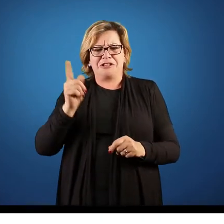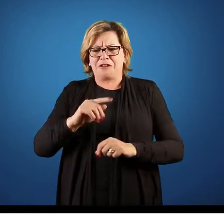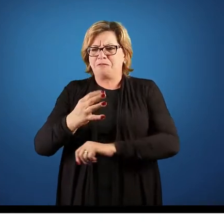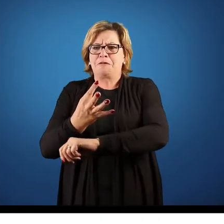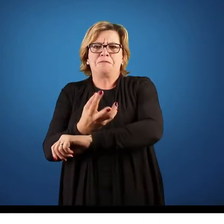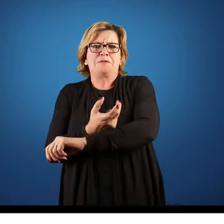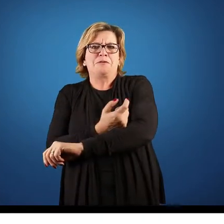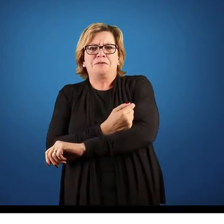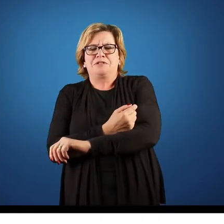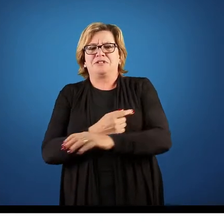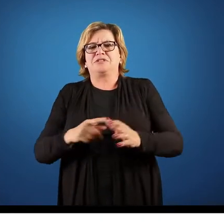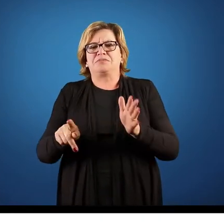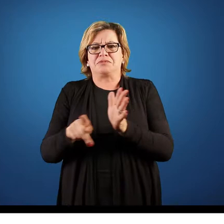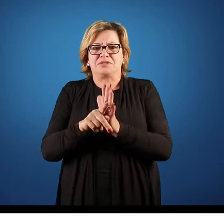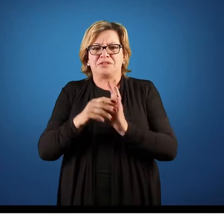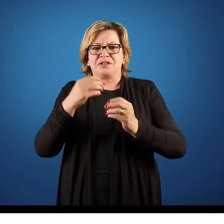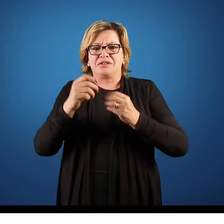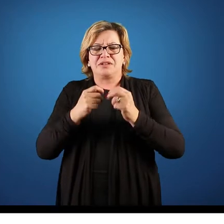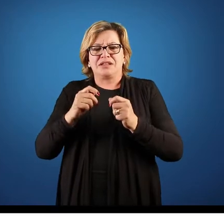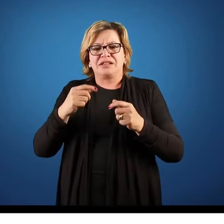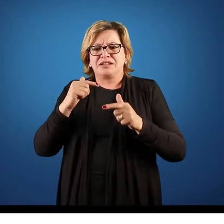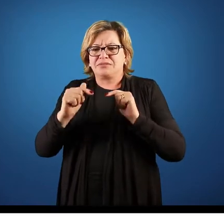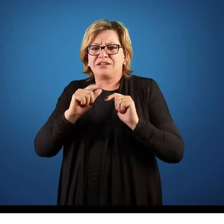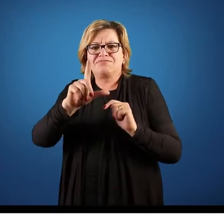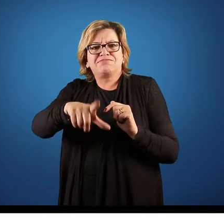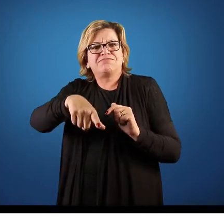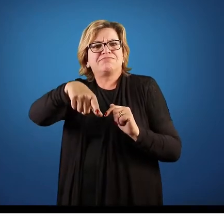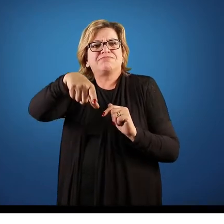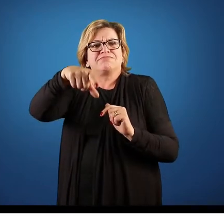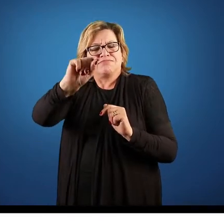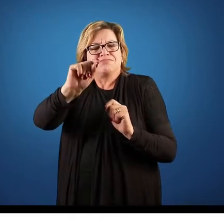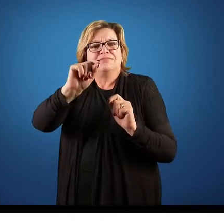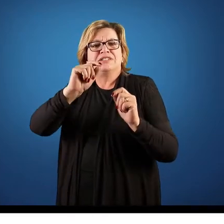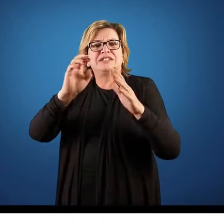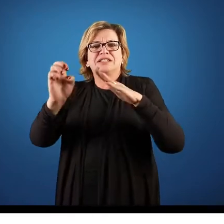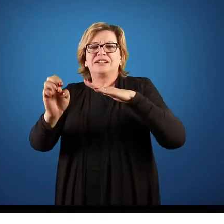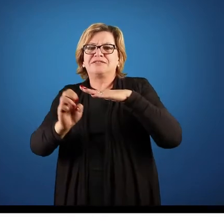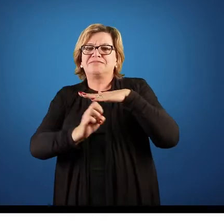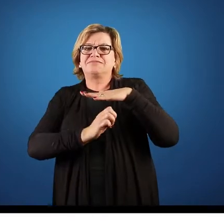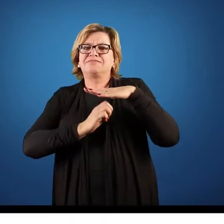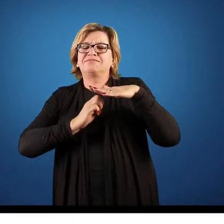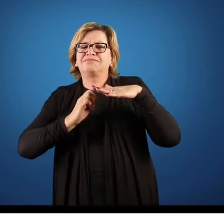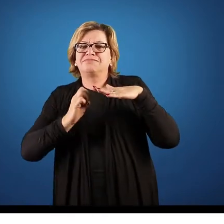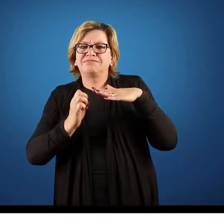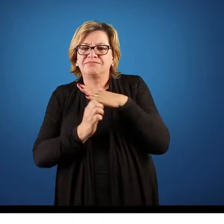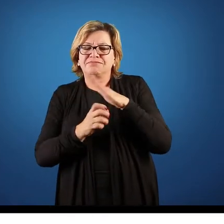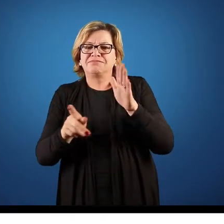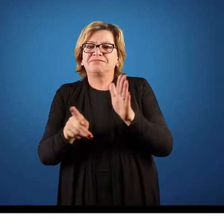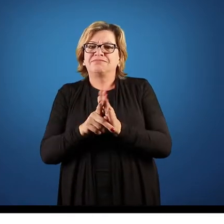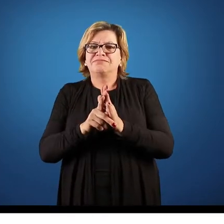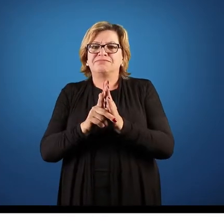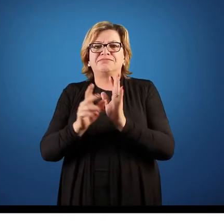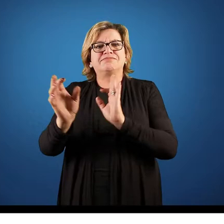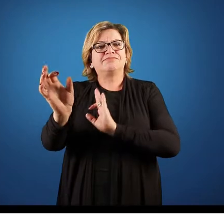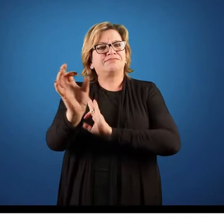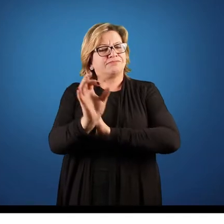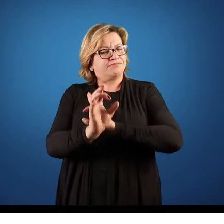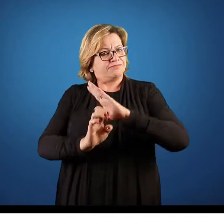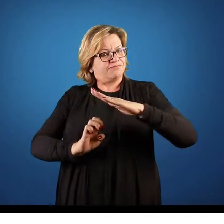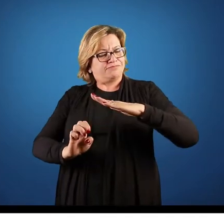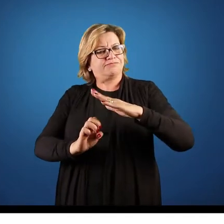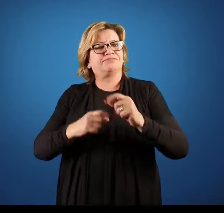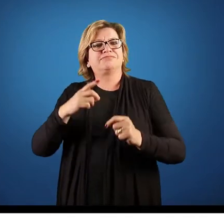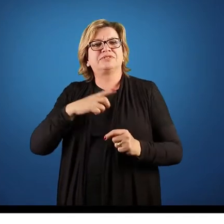emoções, você tem que trabalhar com a decisão da empresa, os objetivos não são seus, são da organização, que trazem também para o seu